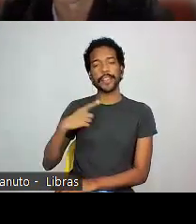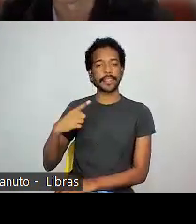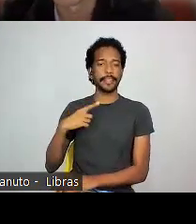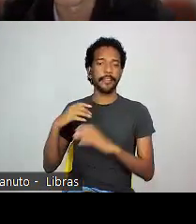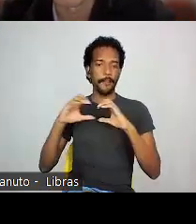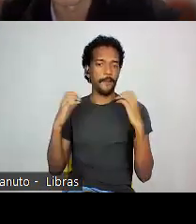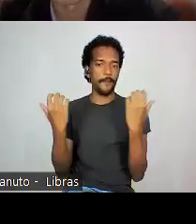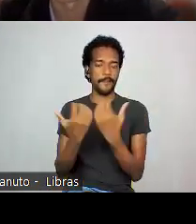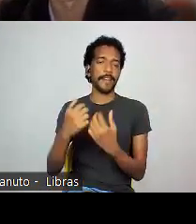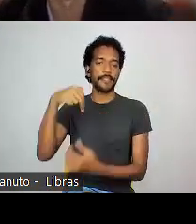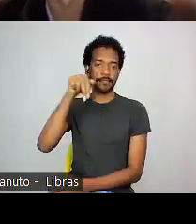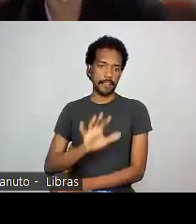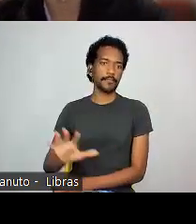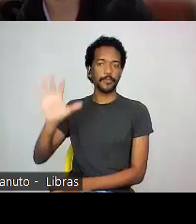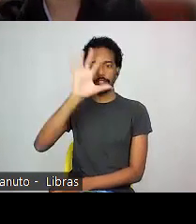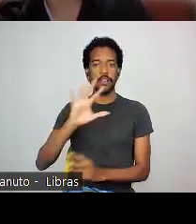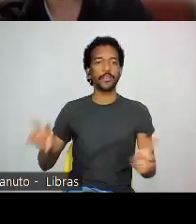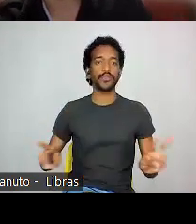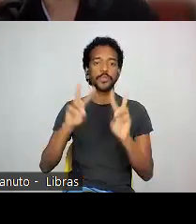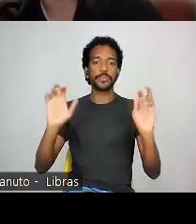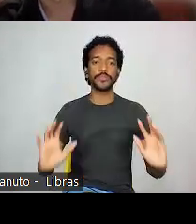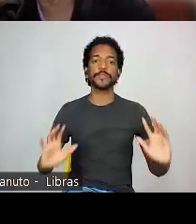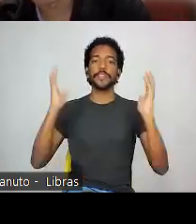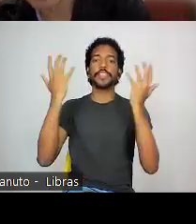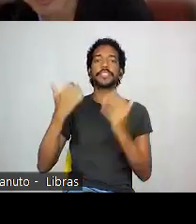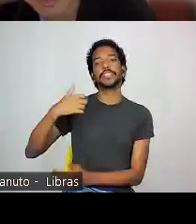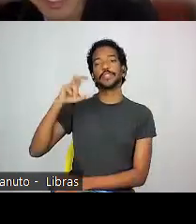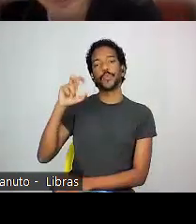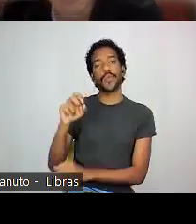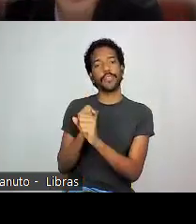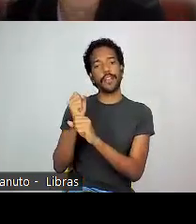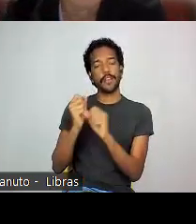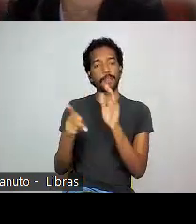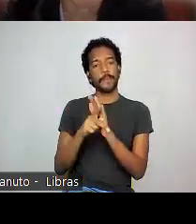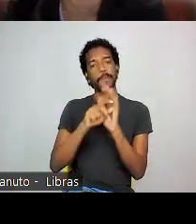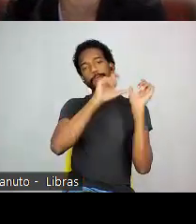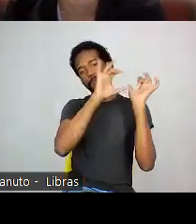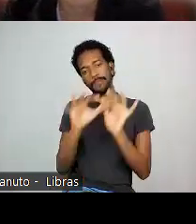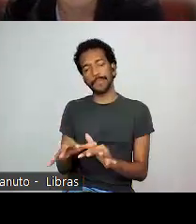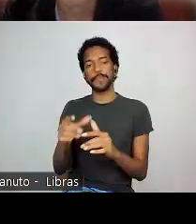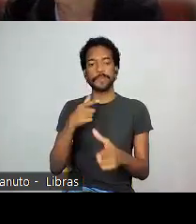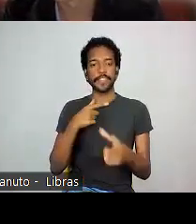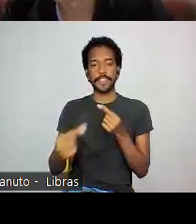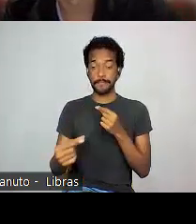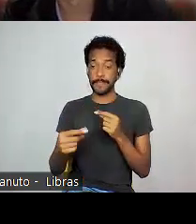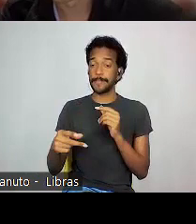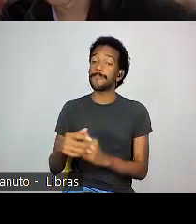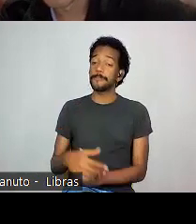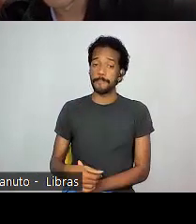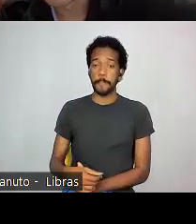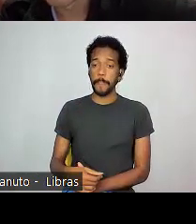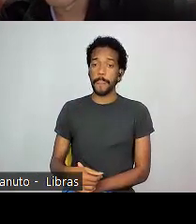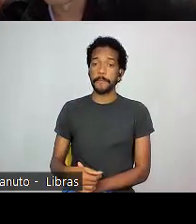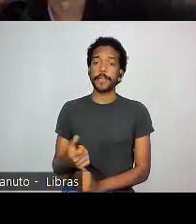em 58, durante os festejos de 50 anos da imigração japonesa, mas 12 anos antes,